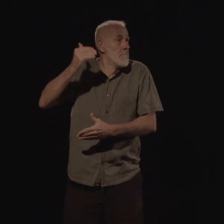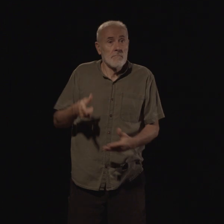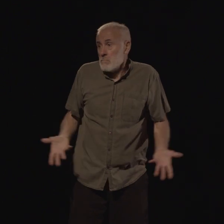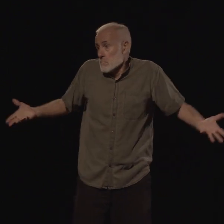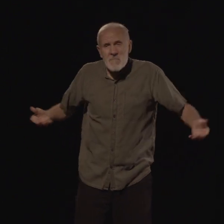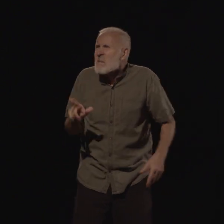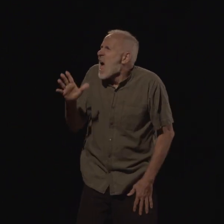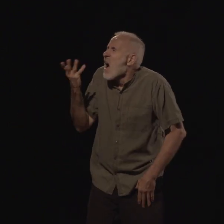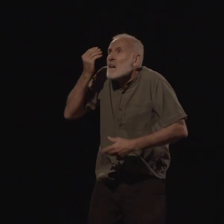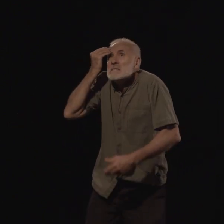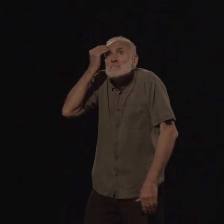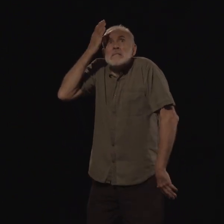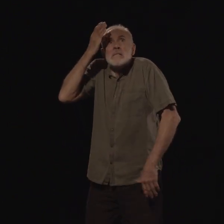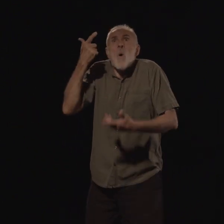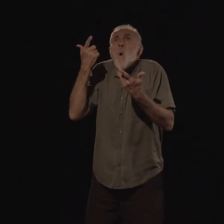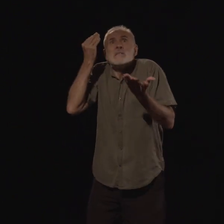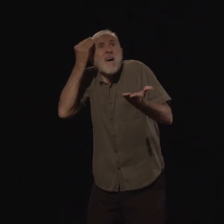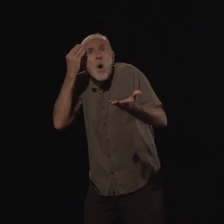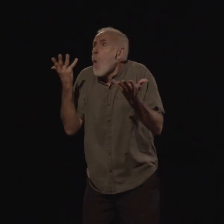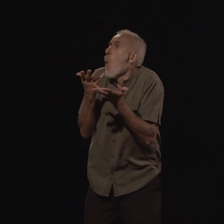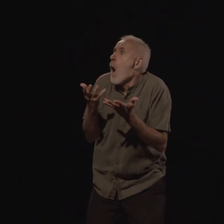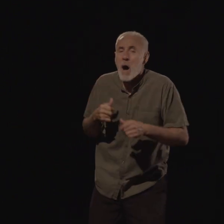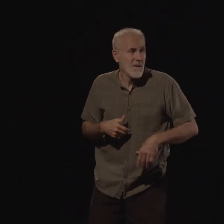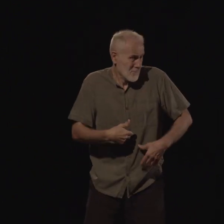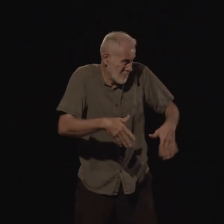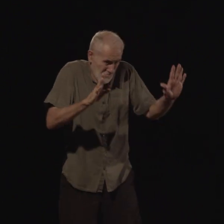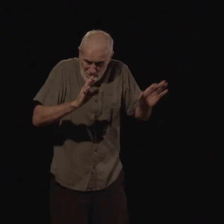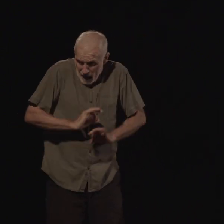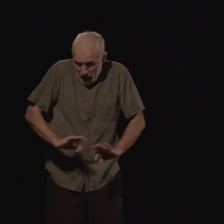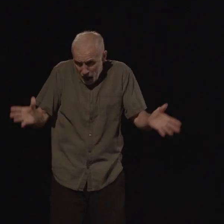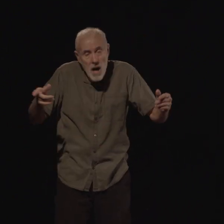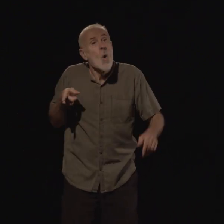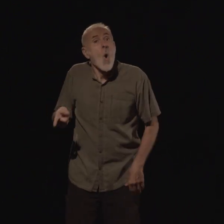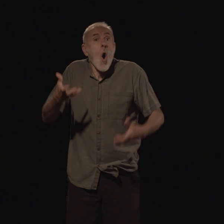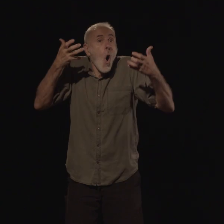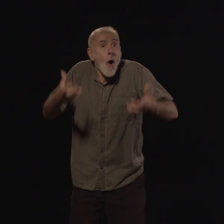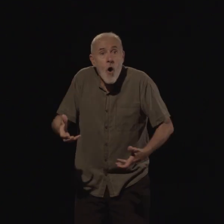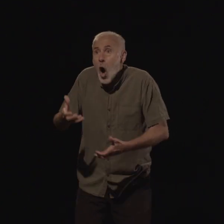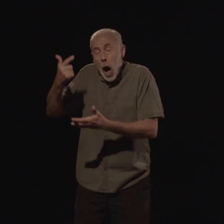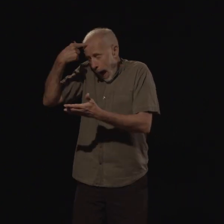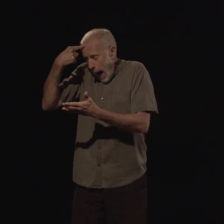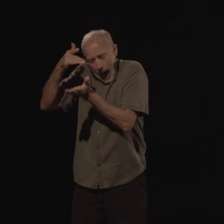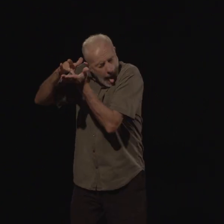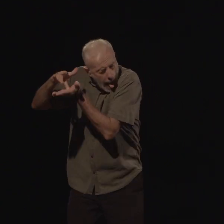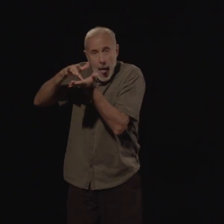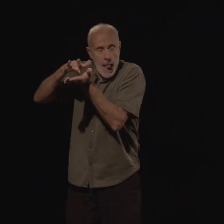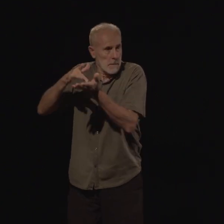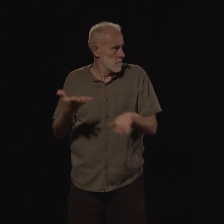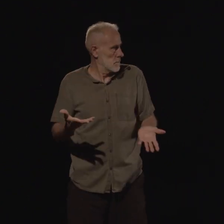Demandaient les gens. Et la femme disait. Rien. Il ne veut plus rien savoir du tout. Il ne veut plus savoir ce qu'il voit.